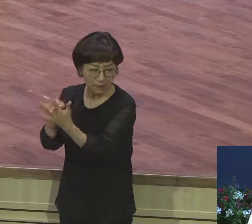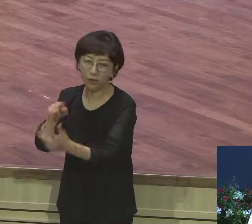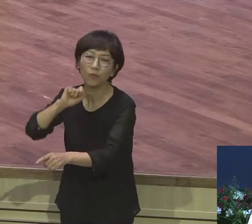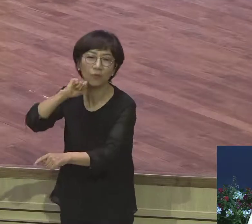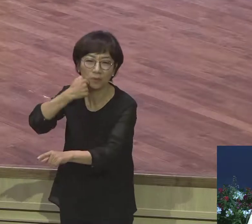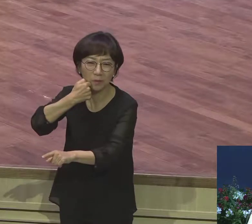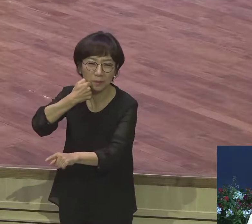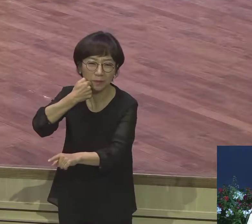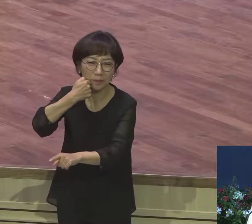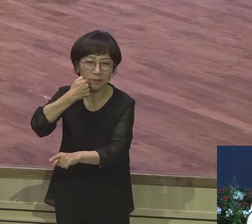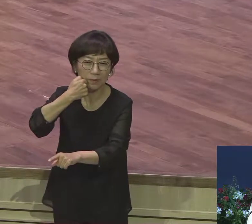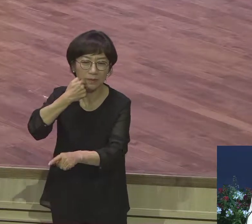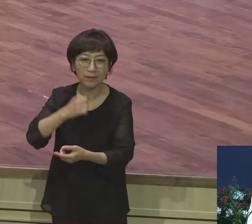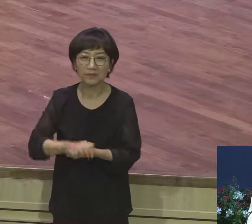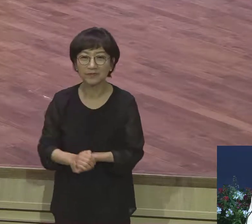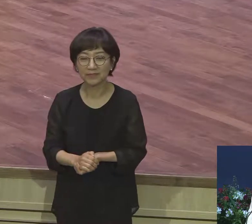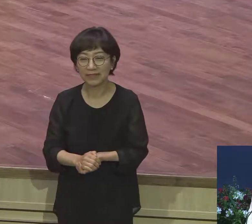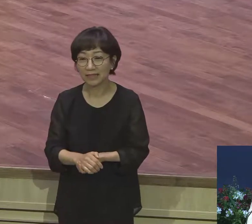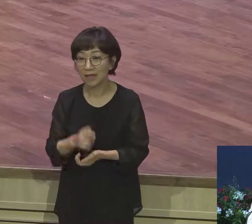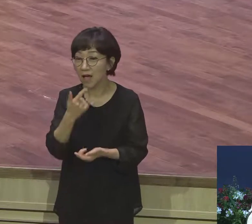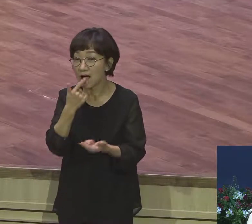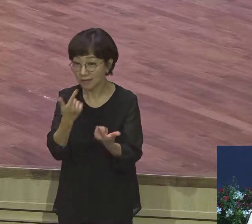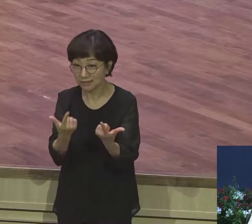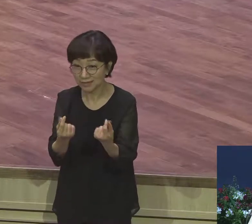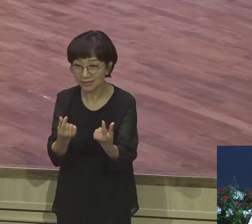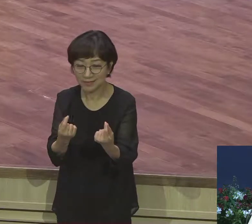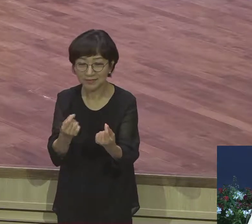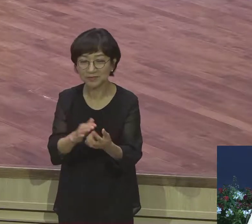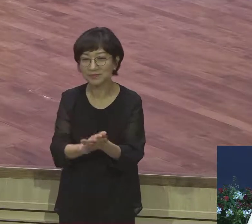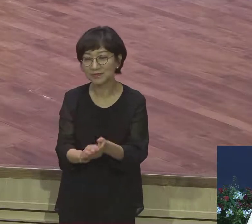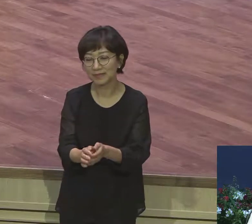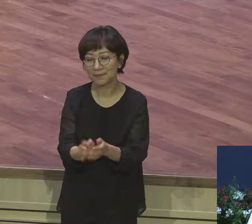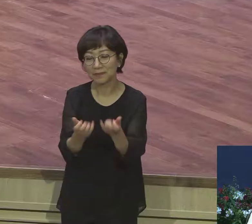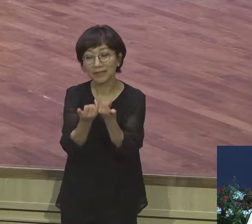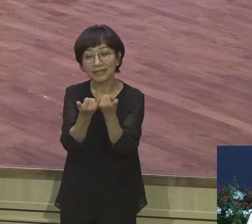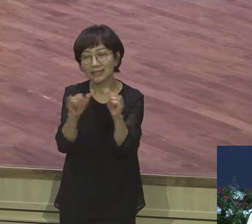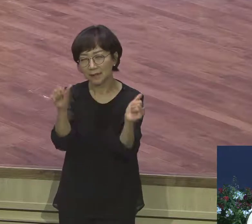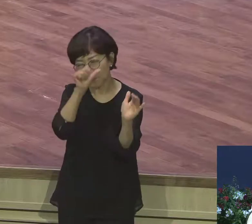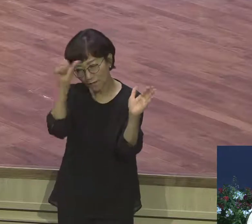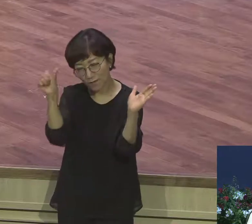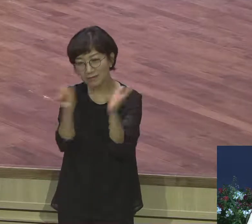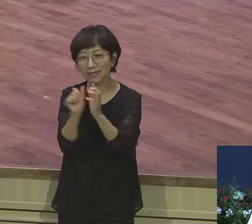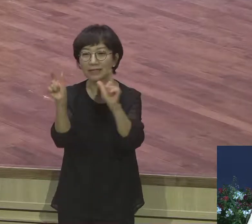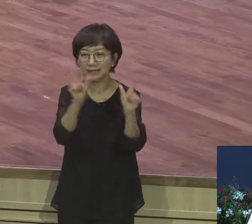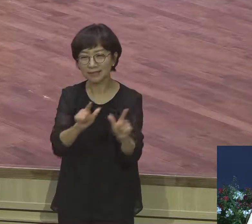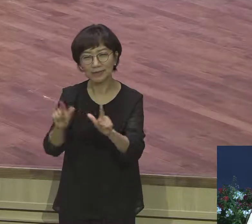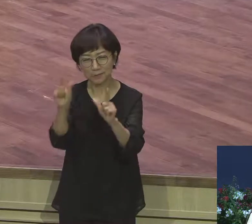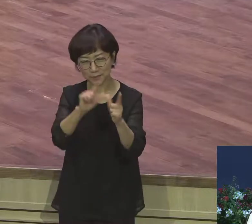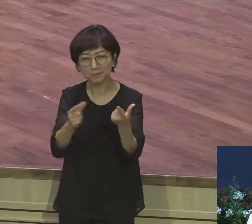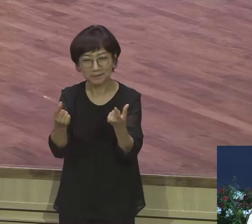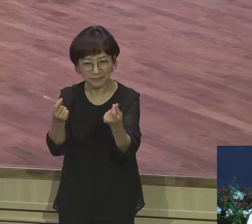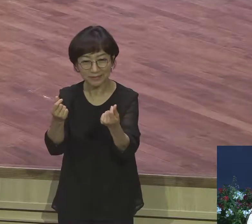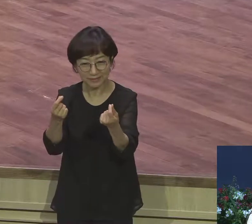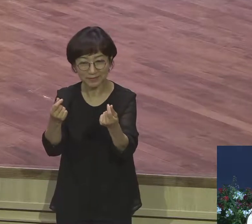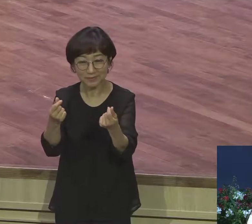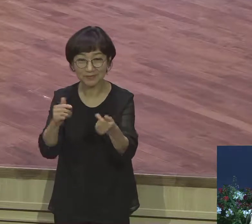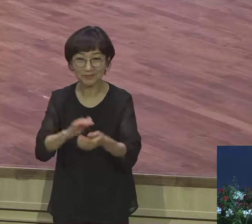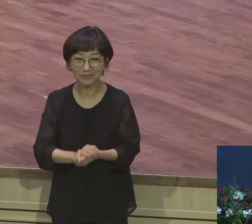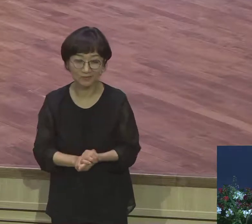우리 인생도 마찬가지예요 아무리 주식 투자를 하기 위해서 데이터 분석을 철저하더라도 다 성공하는